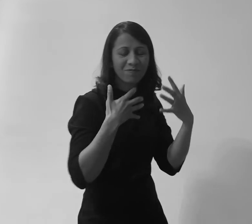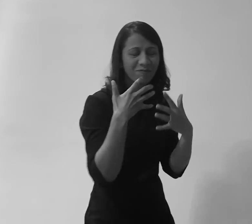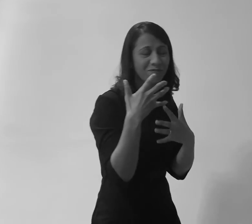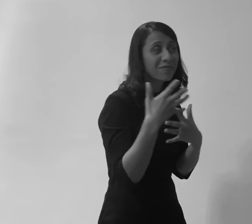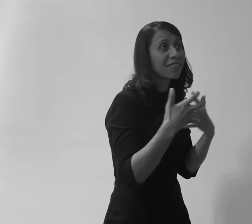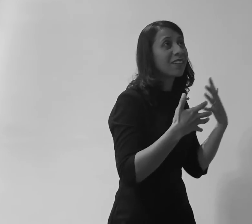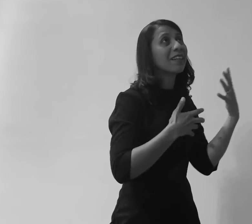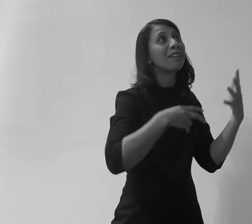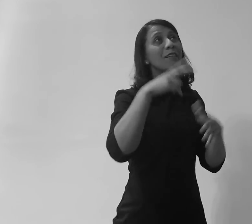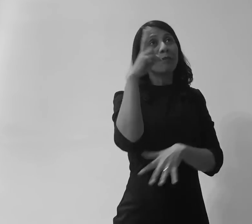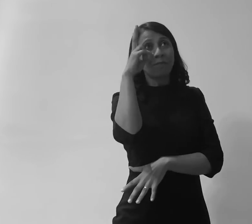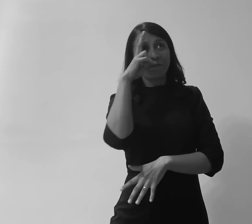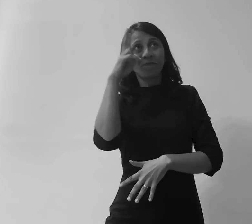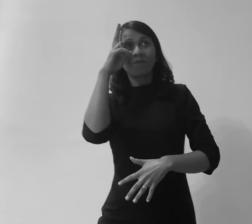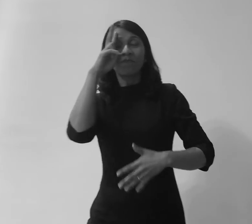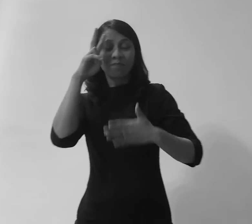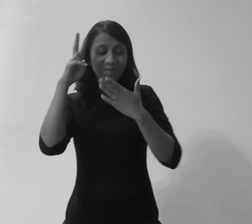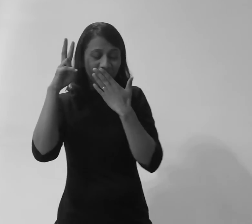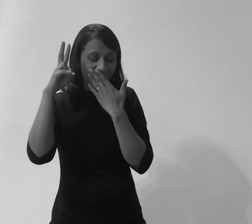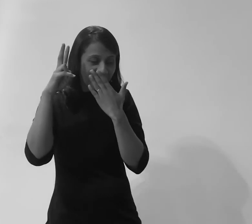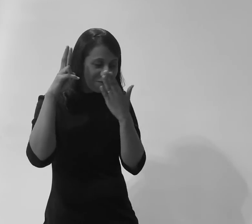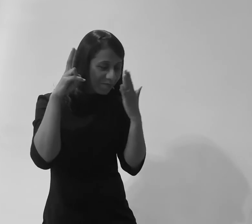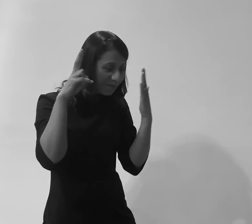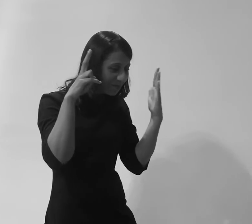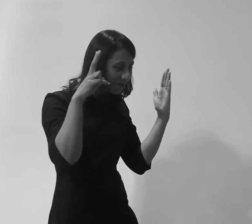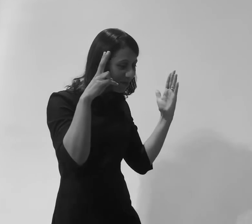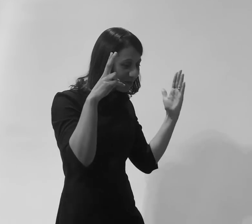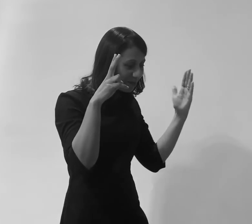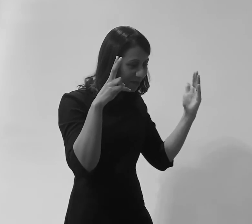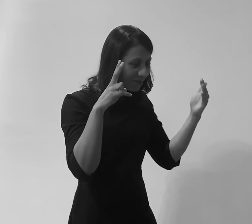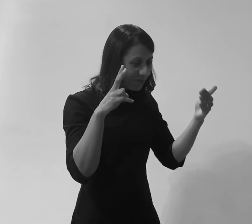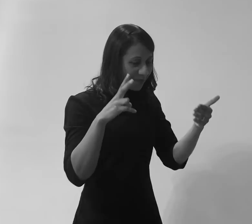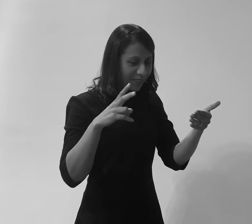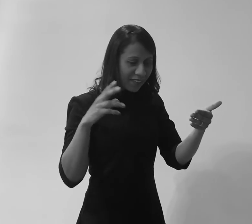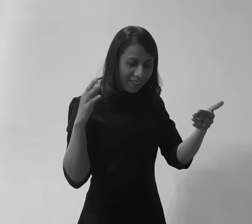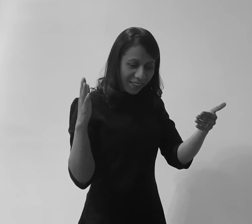mais Me faz lembrar de novo das